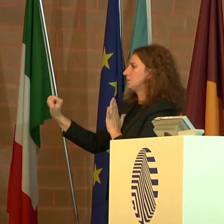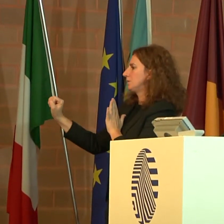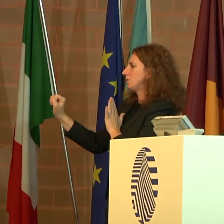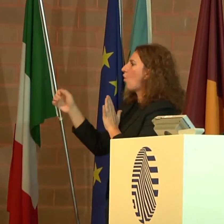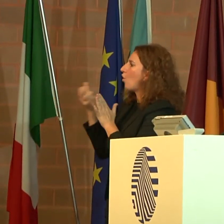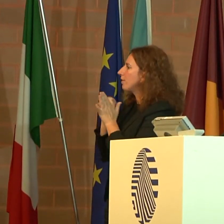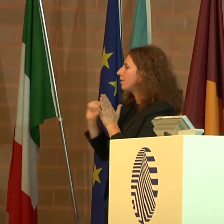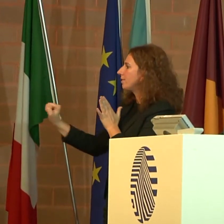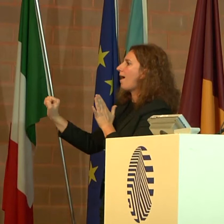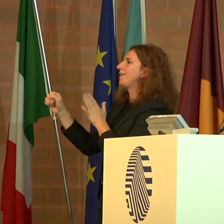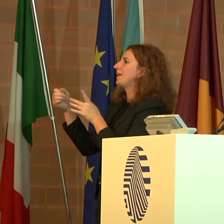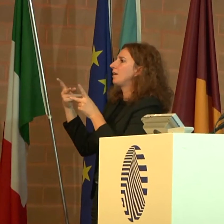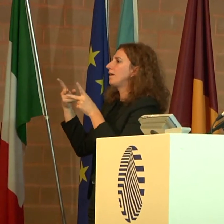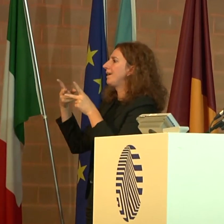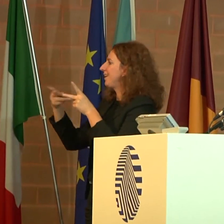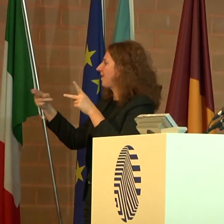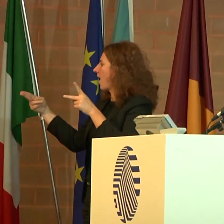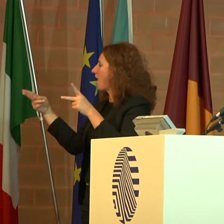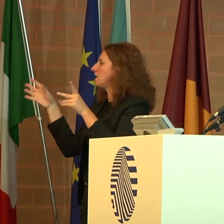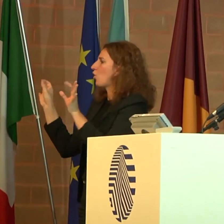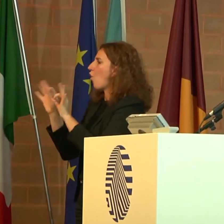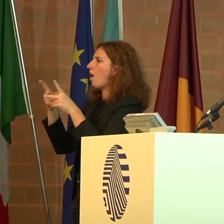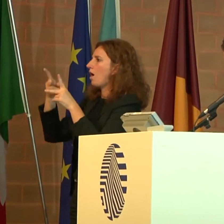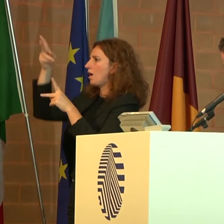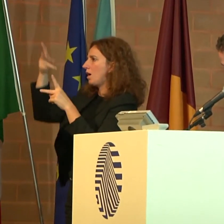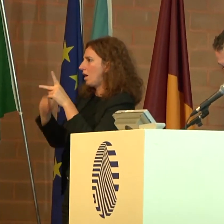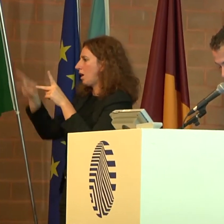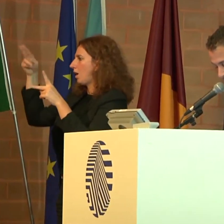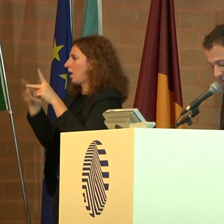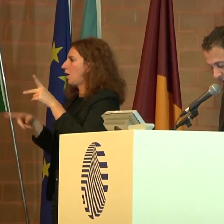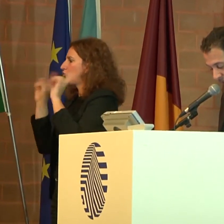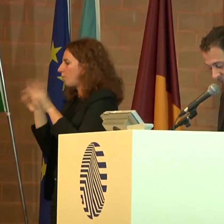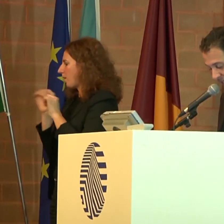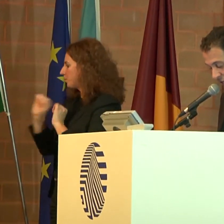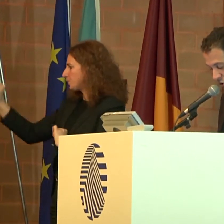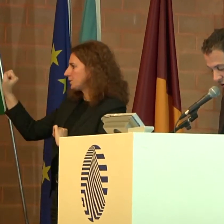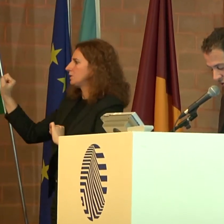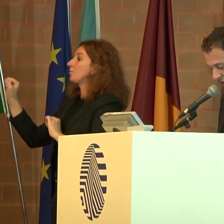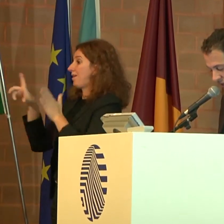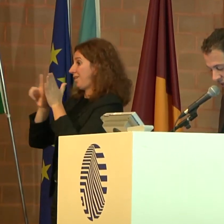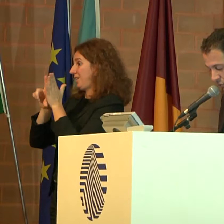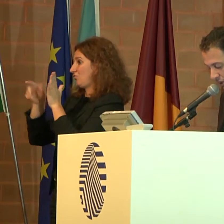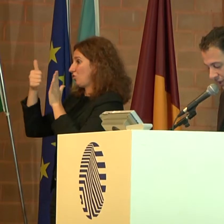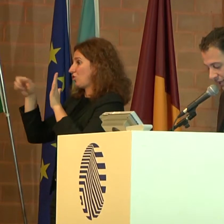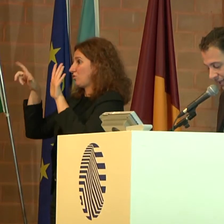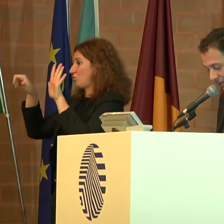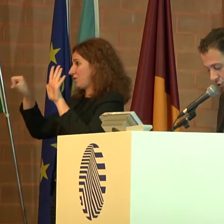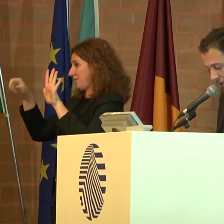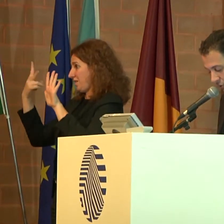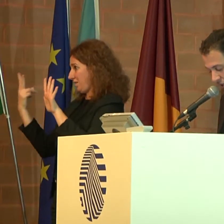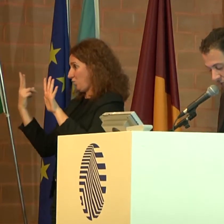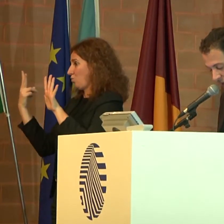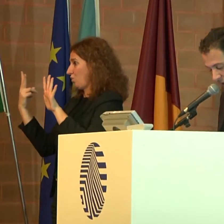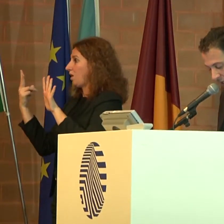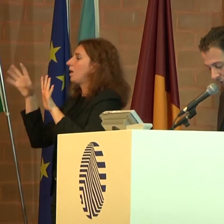che siano tagli lineari o meno. In base alle indicazioni contenute nella stessa legge 162, le